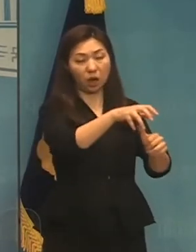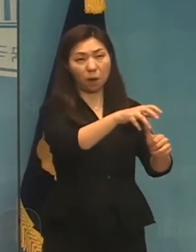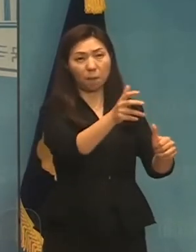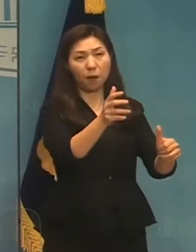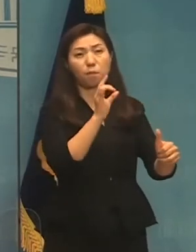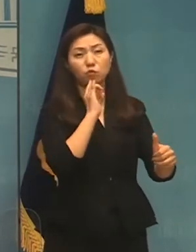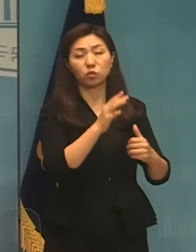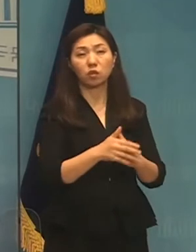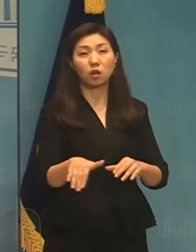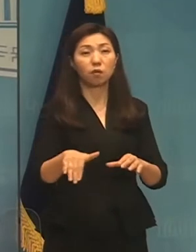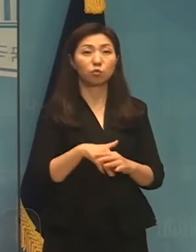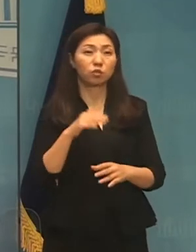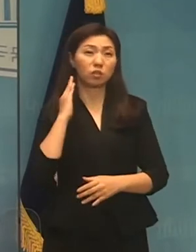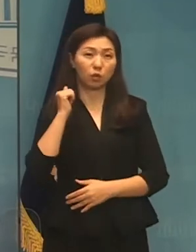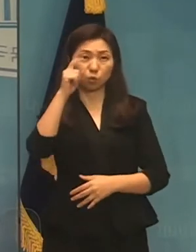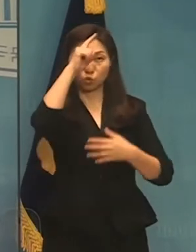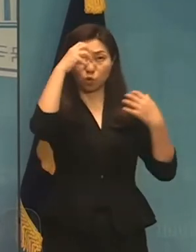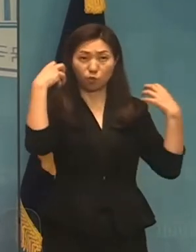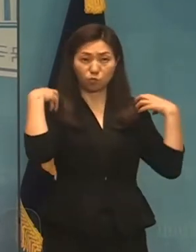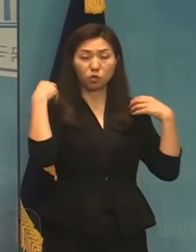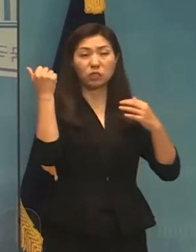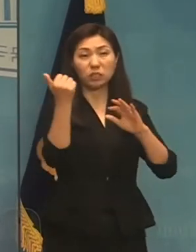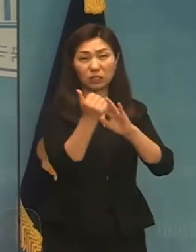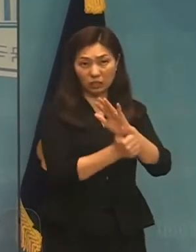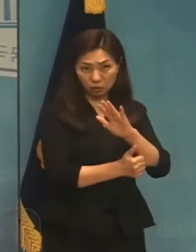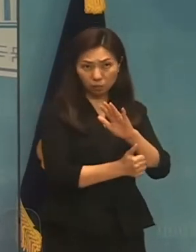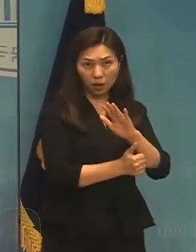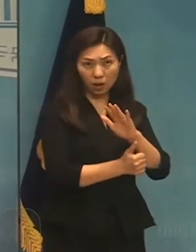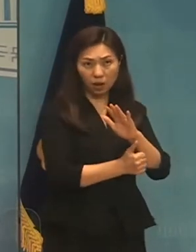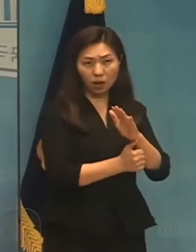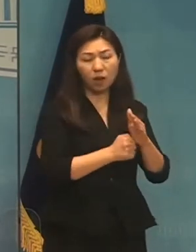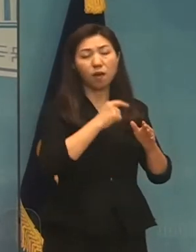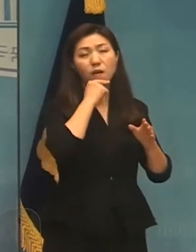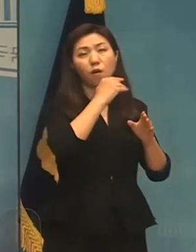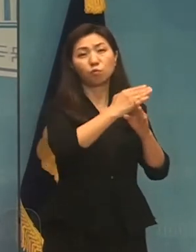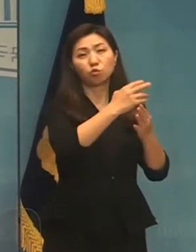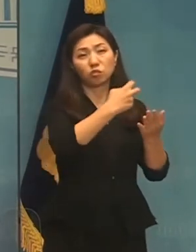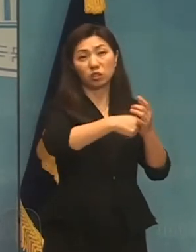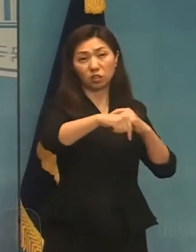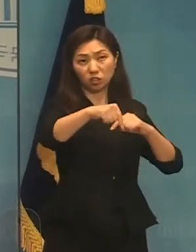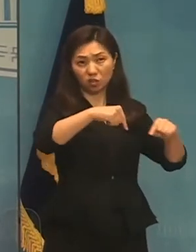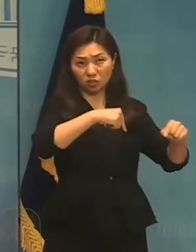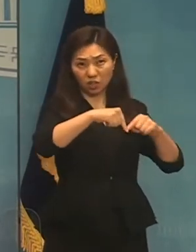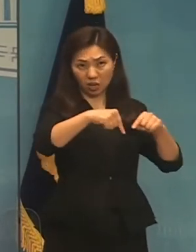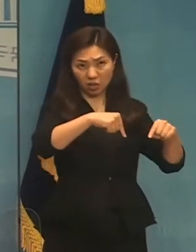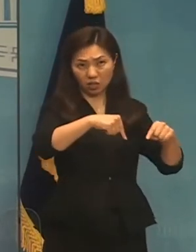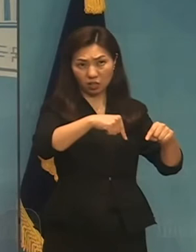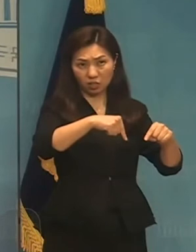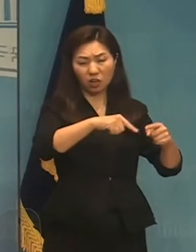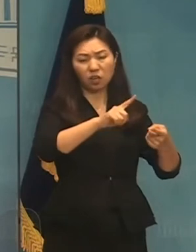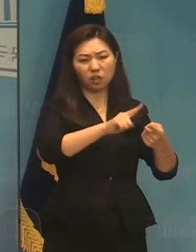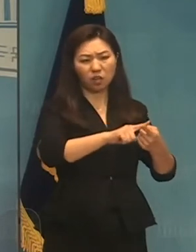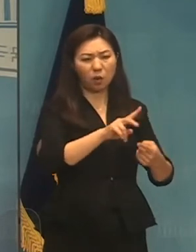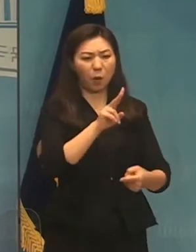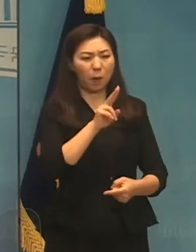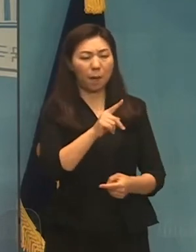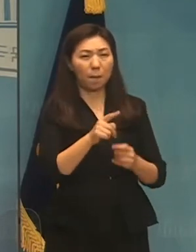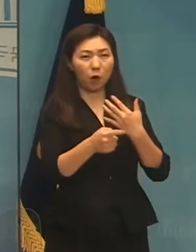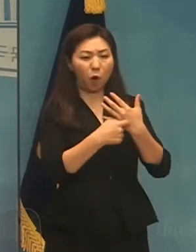결국 실패한 문재인 여권의 대북 정책을 말만 바꿔 그대로 따라하다는 것입니다.